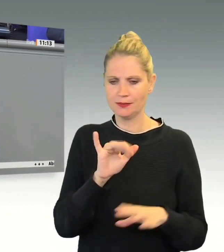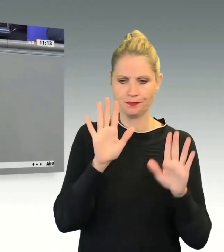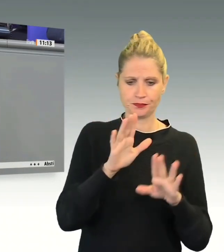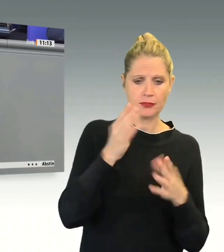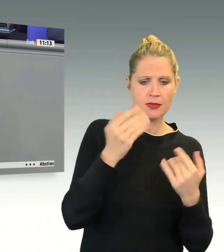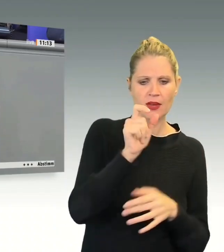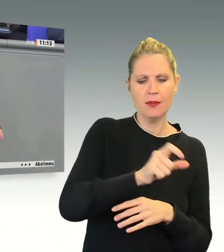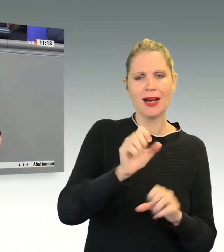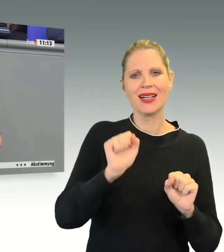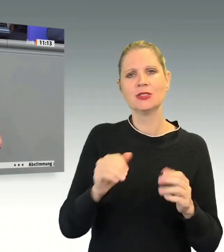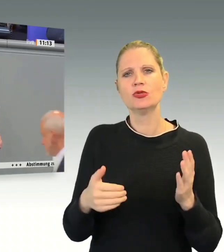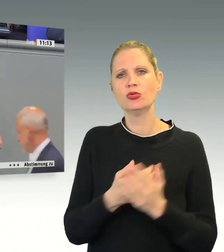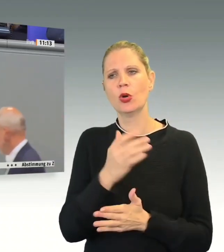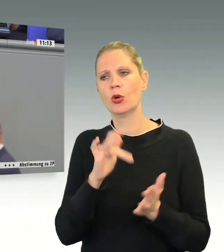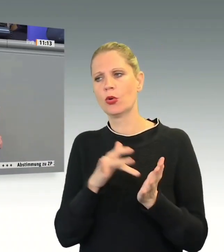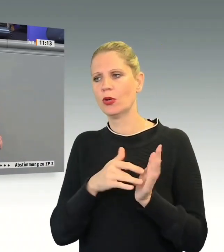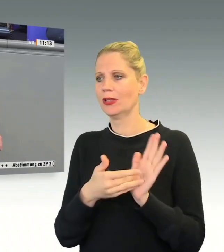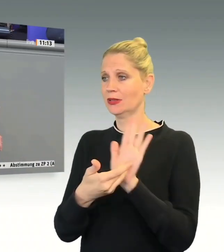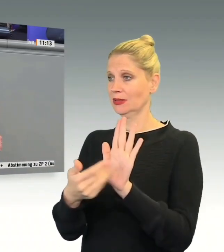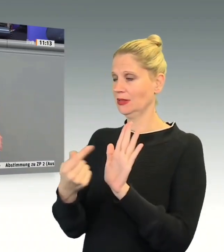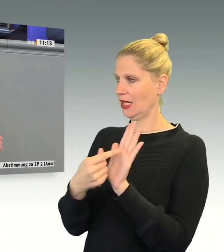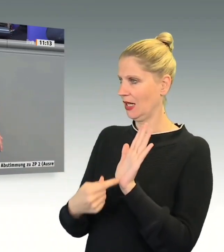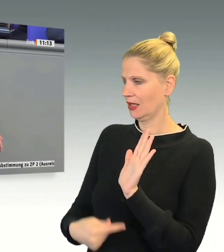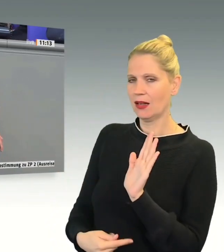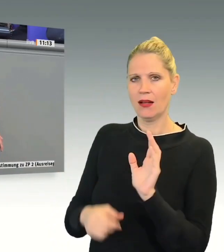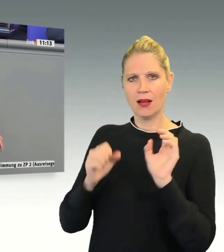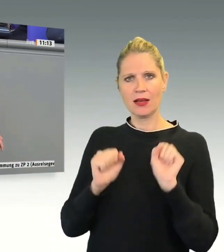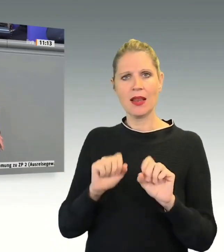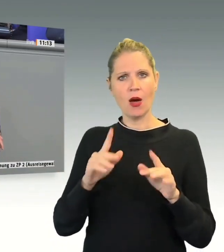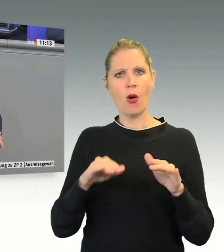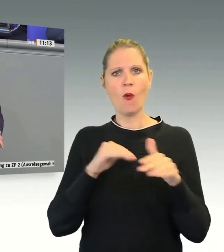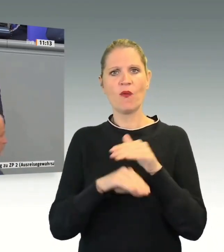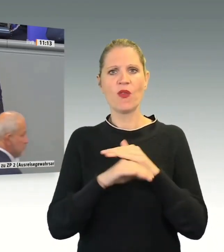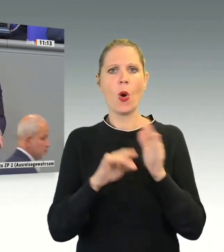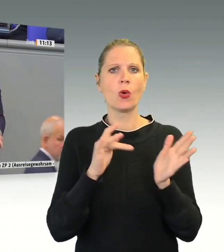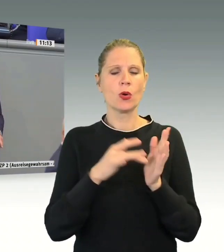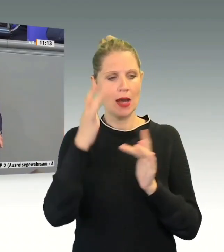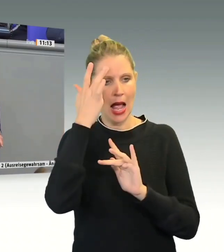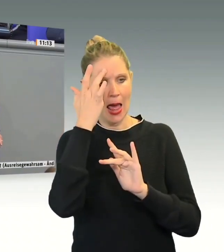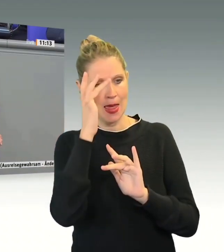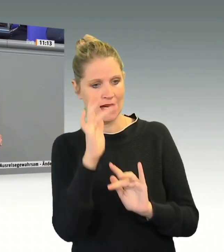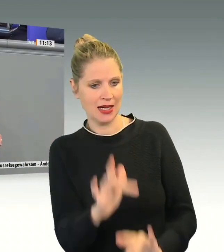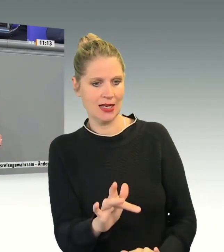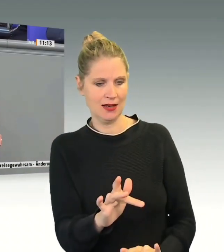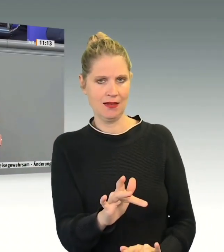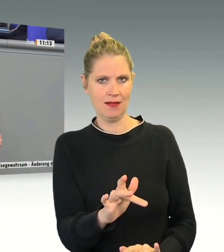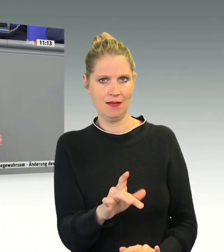Und es gibt sogar die Möglichkeit, Fluchtgründe anzuerkennen, die in Deutschland geschaffen worden sind. Und wenn